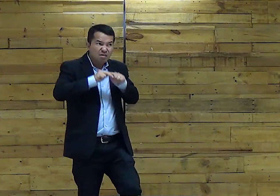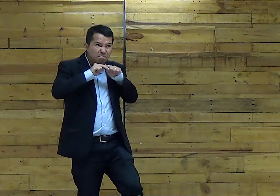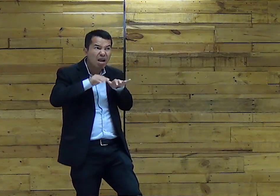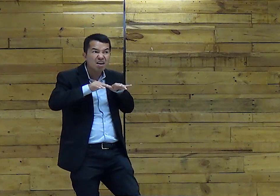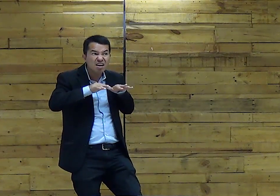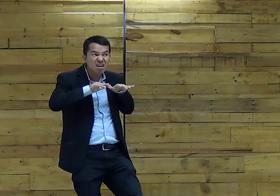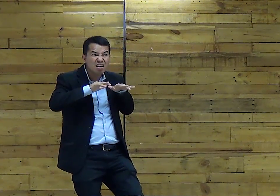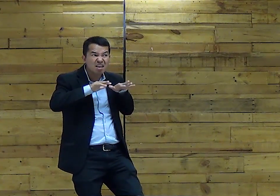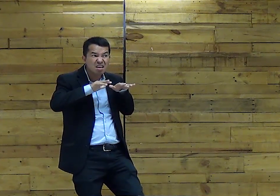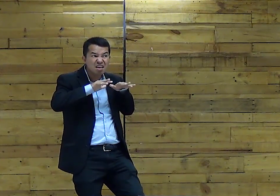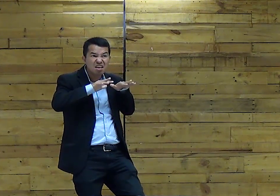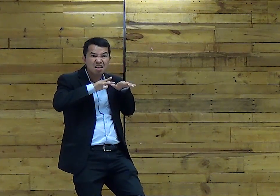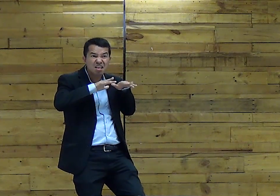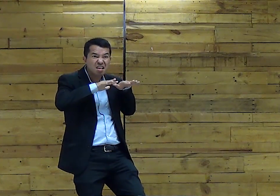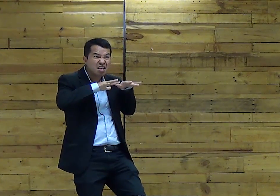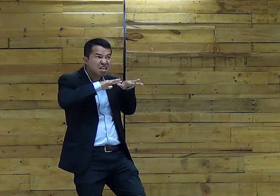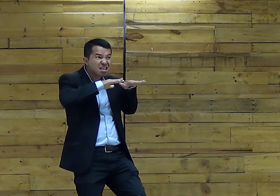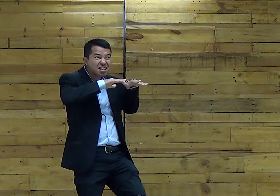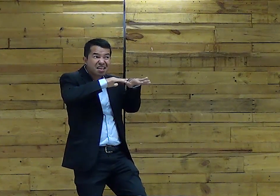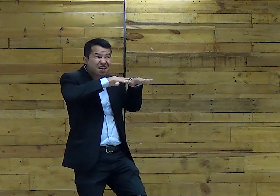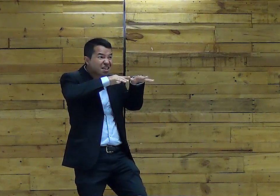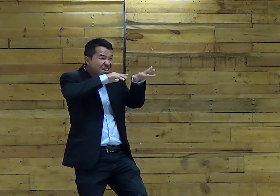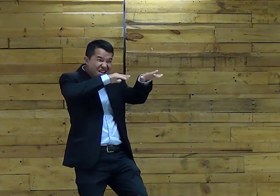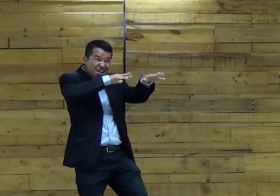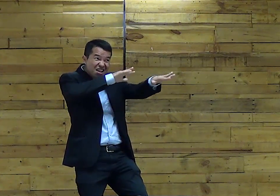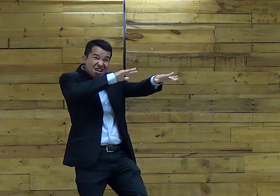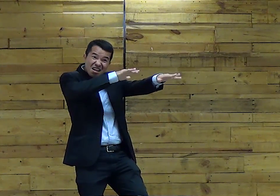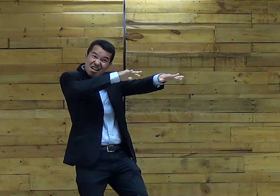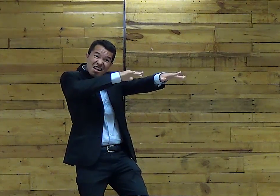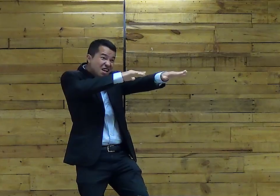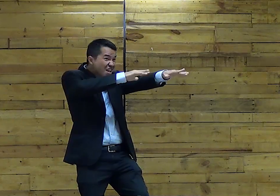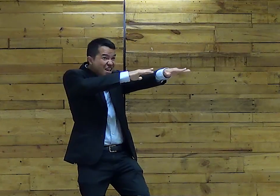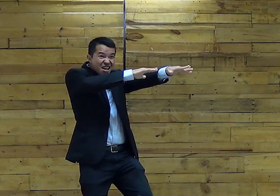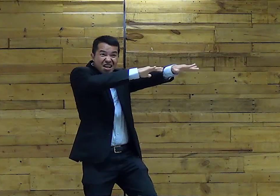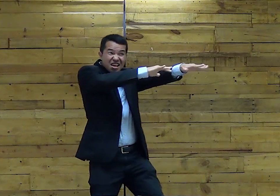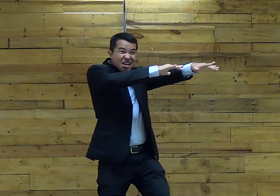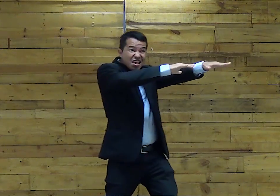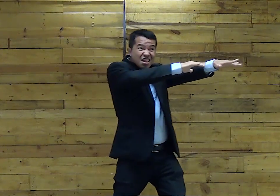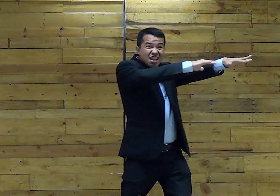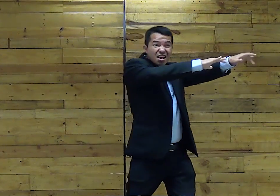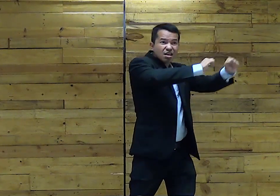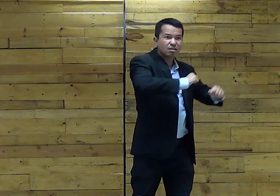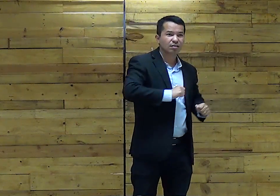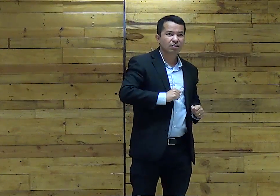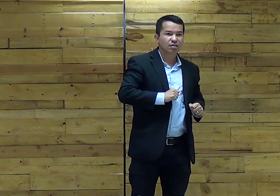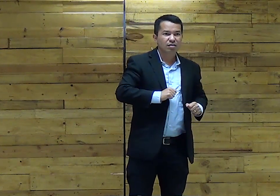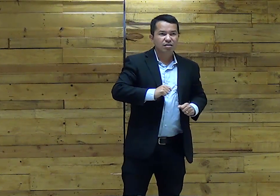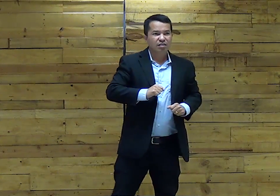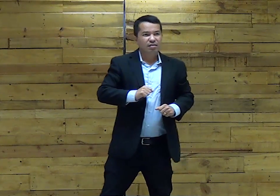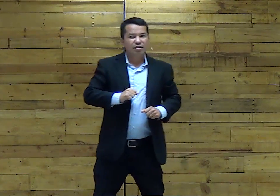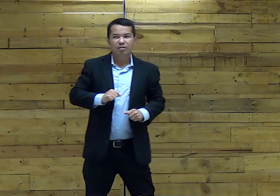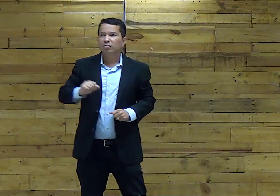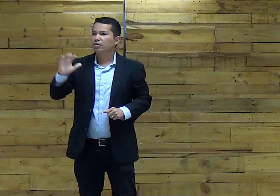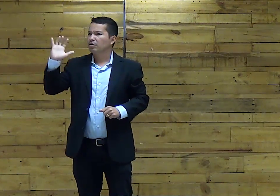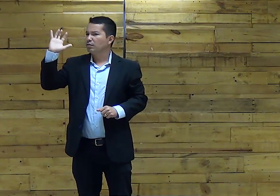Um número Um número muito Acima disso E esse povo Todo então Marchou junto Com o exército